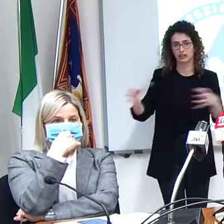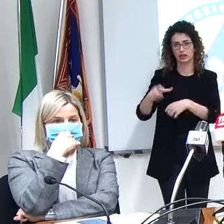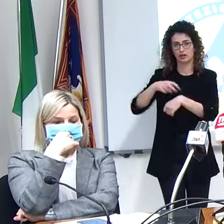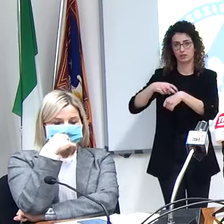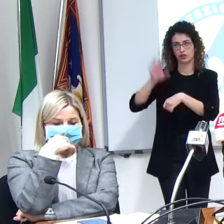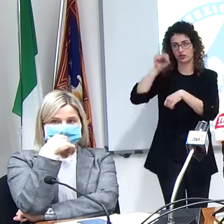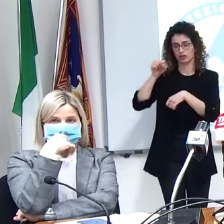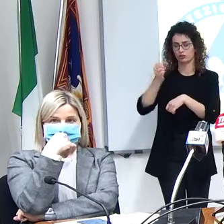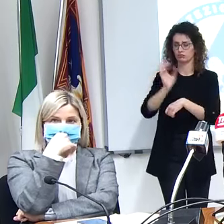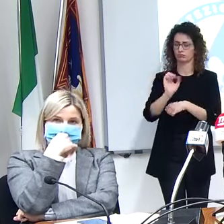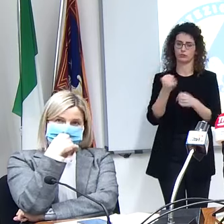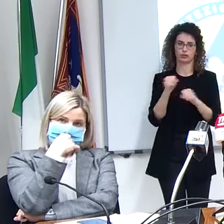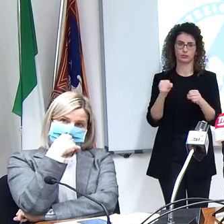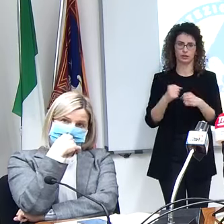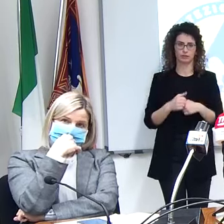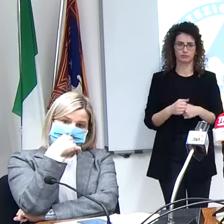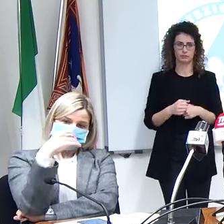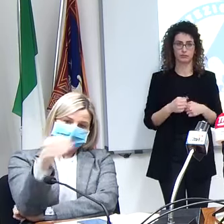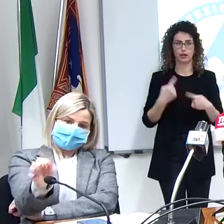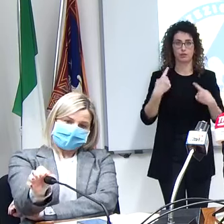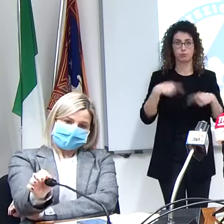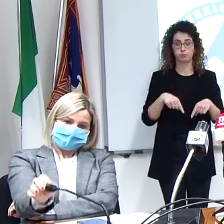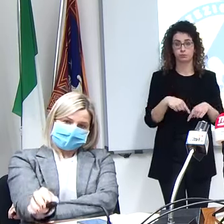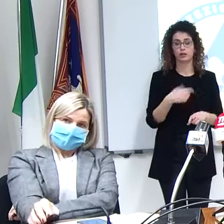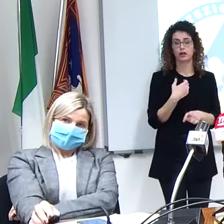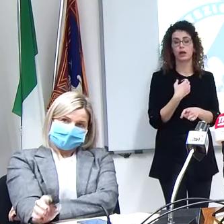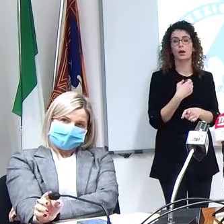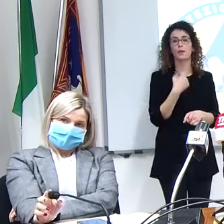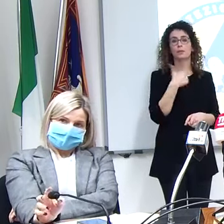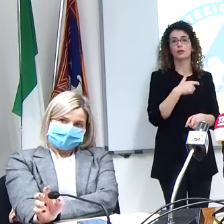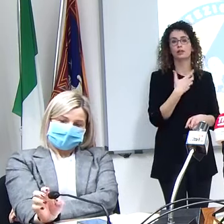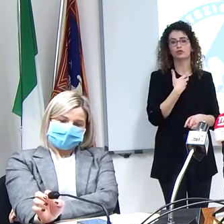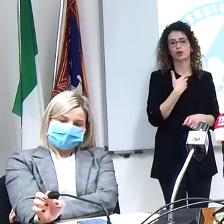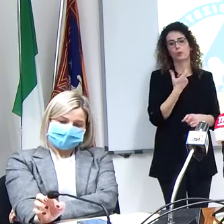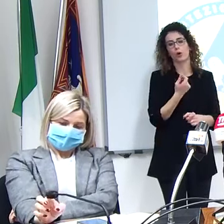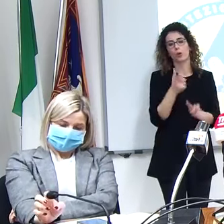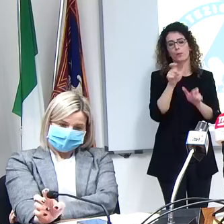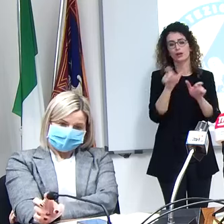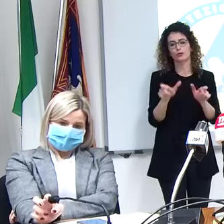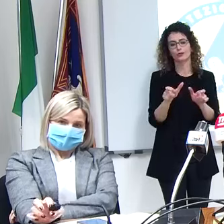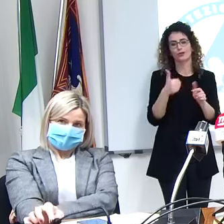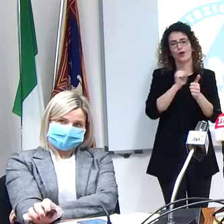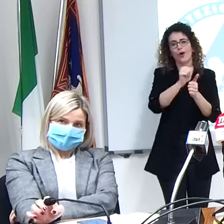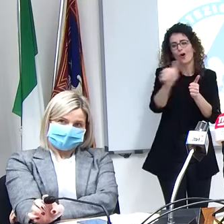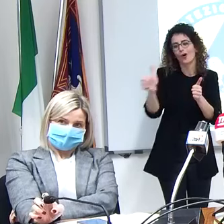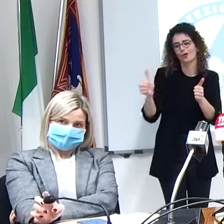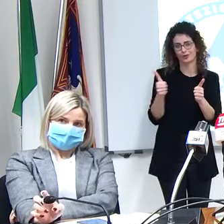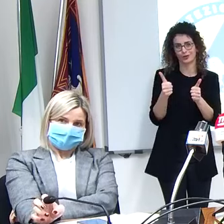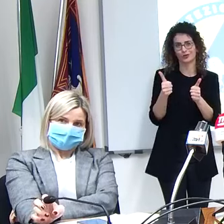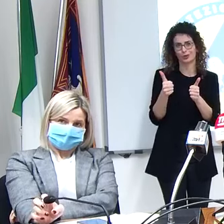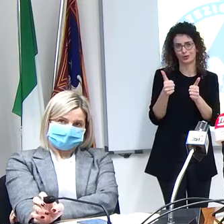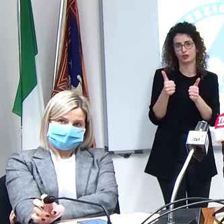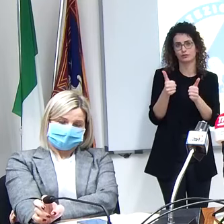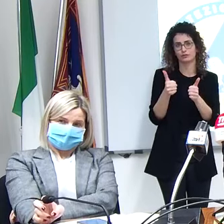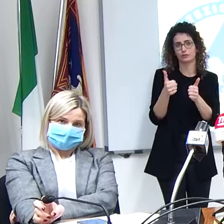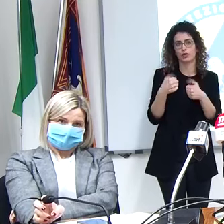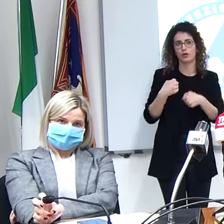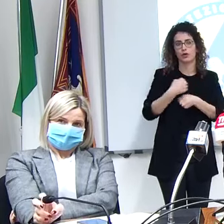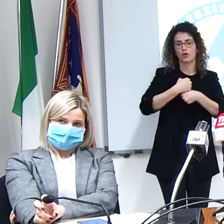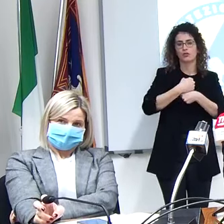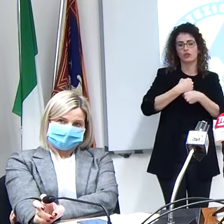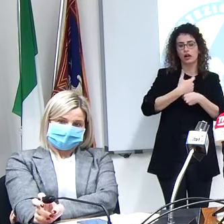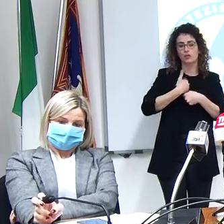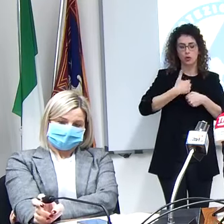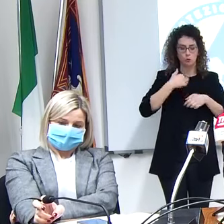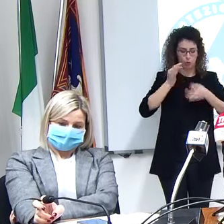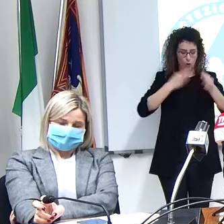questo perché è emerso che praticamente ogni caso è un po' a se stante l'ha studiato ad ocche un farmaco che a me potrebbe